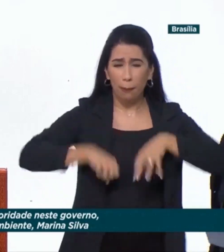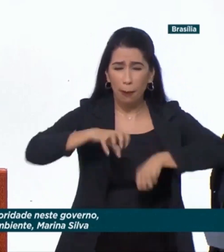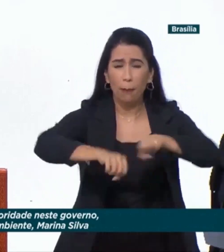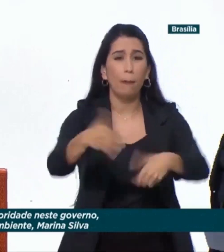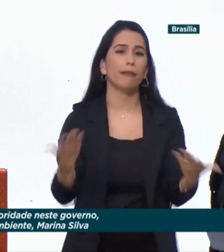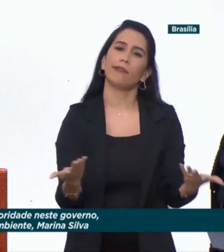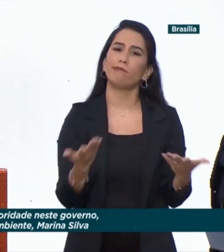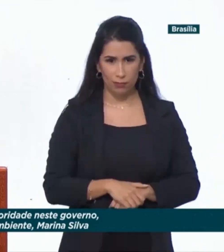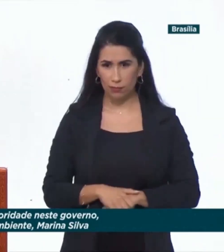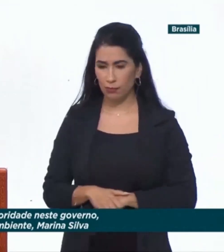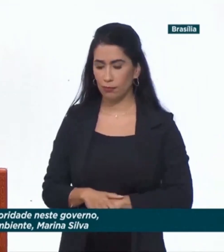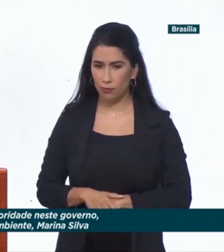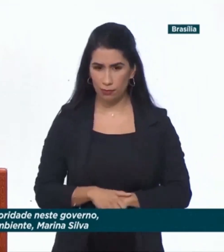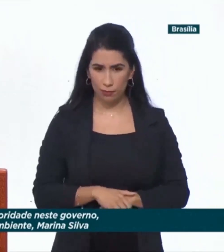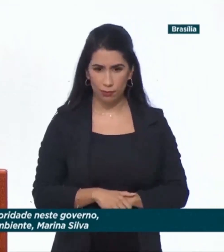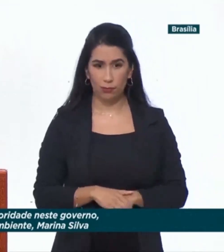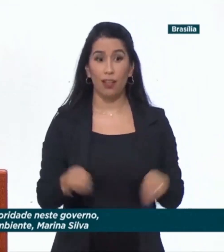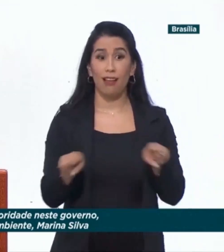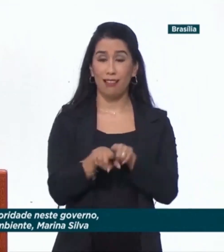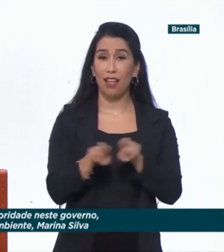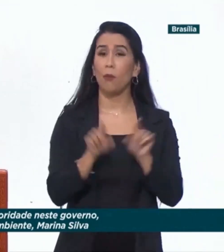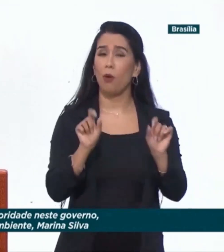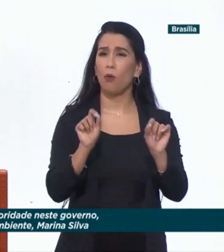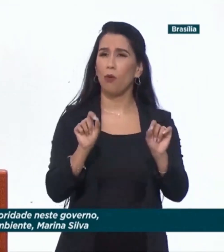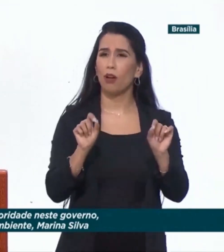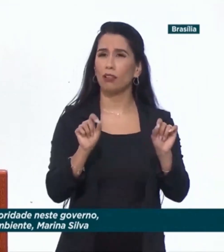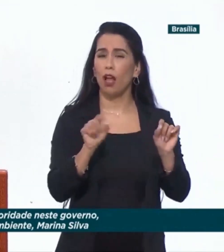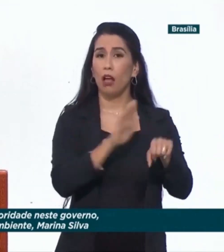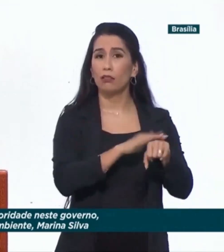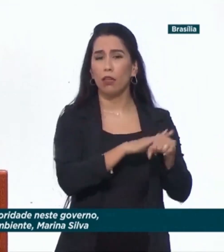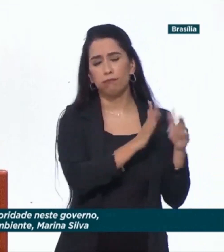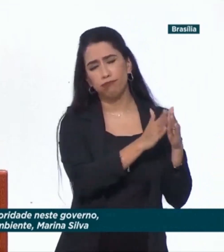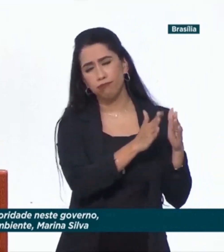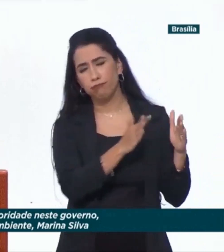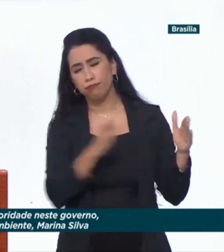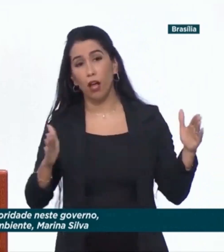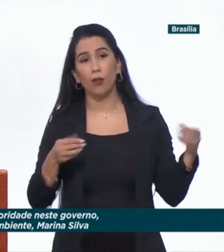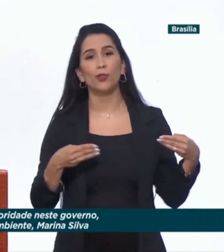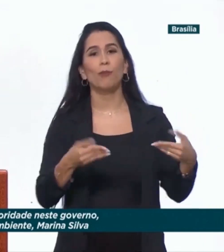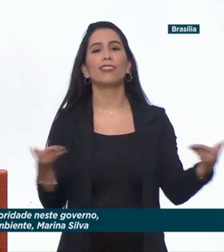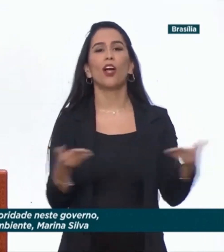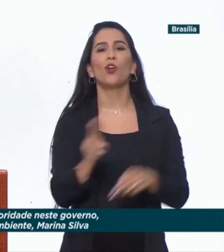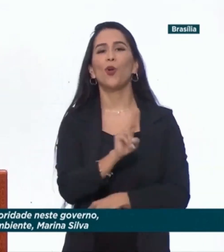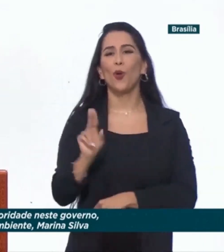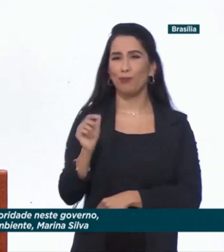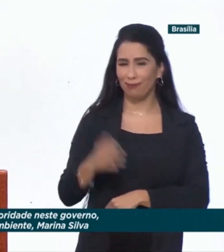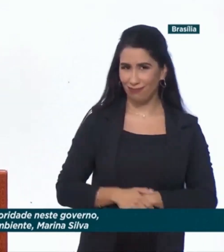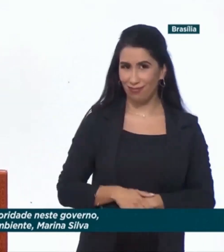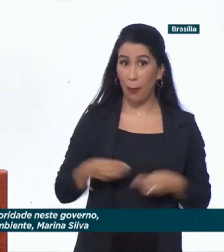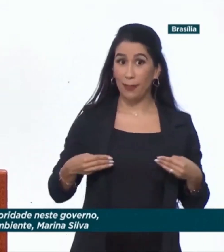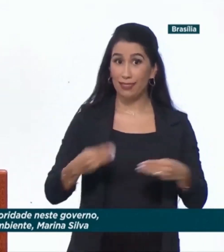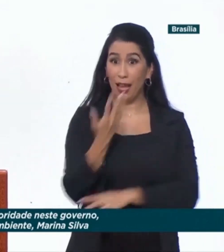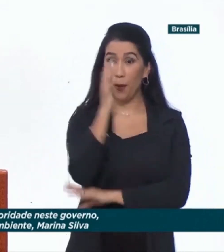de proteção ambiental. Ao comentar sobre o acréscimo ao nome da pasta, que passa a se chamar Ministério do Meio